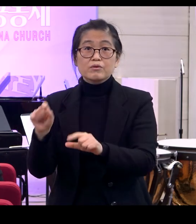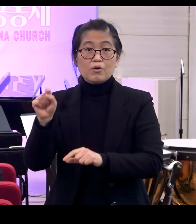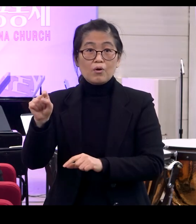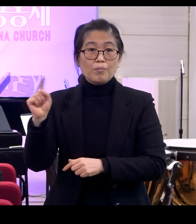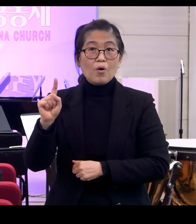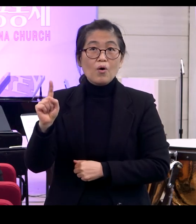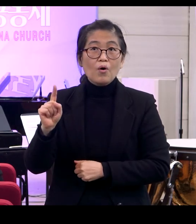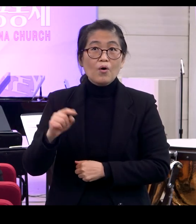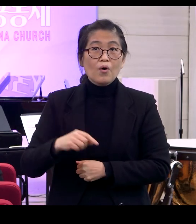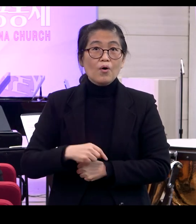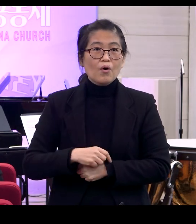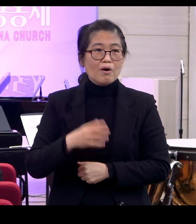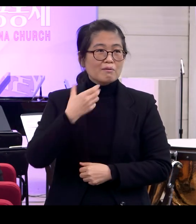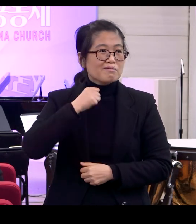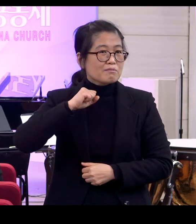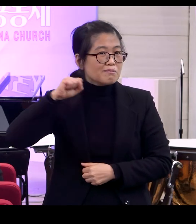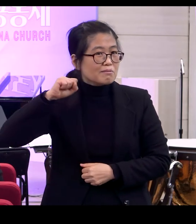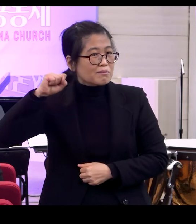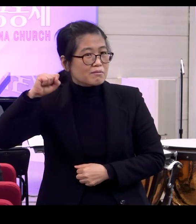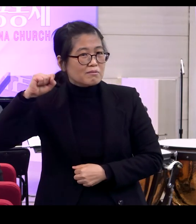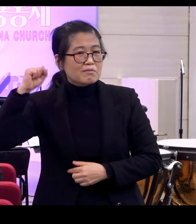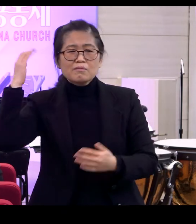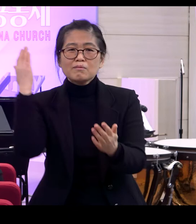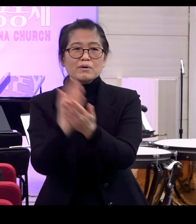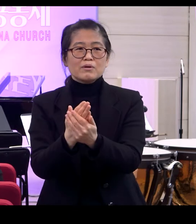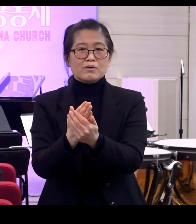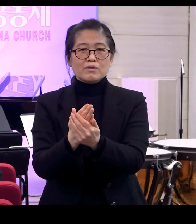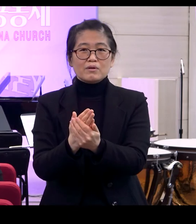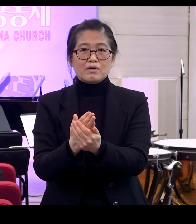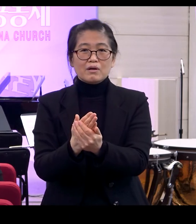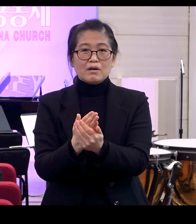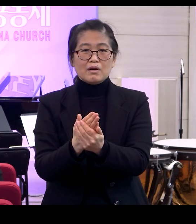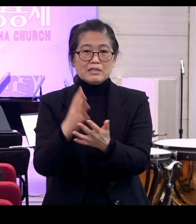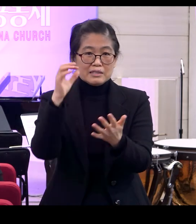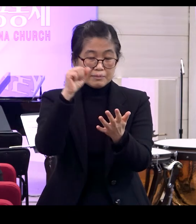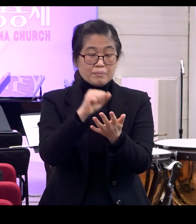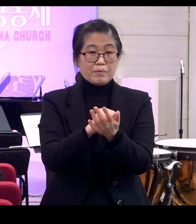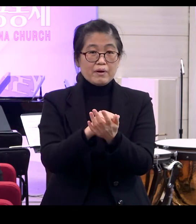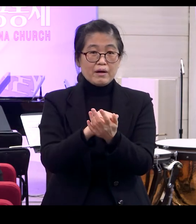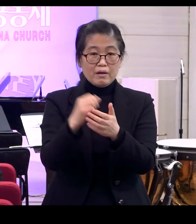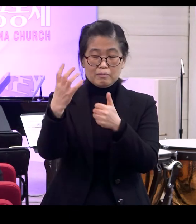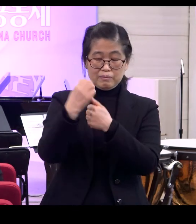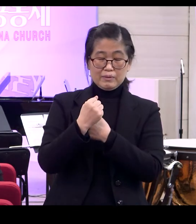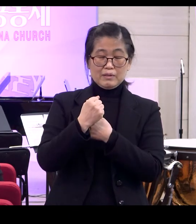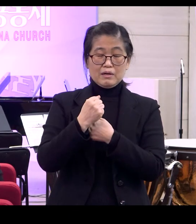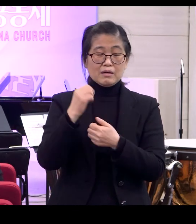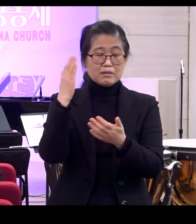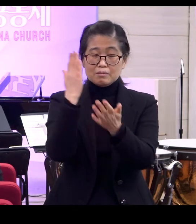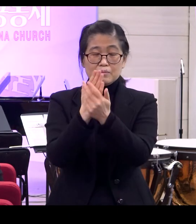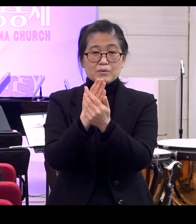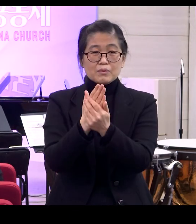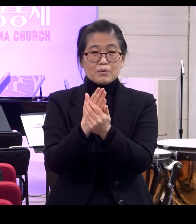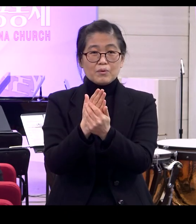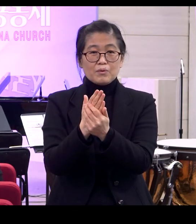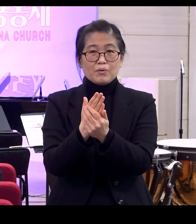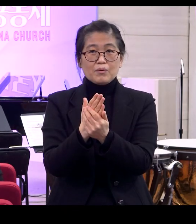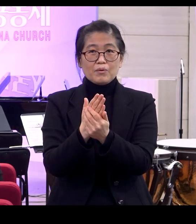즉 뭐예요 매여서 끌려다니면서 지배당하면서 그렇게 살지 않는다 그 얘기죠 예